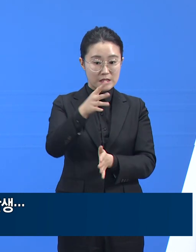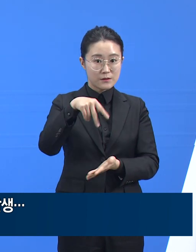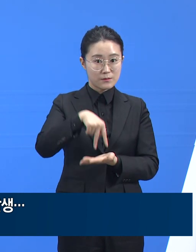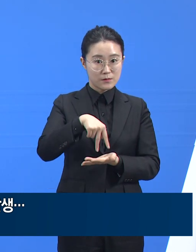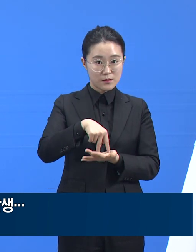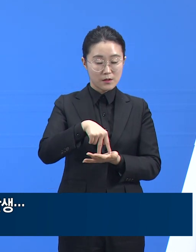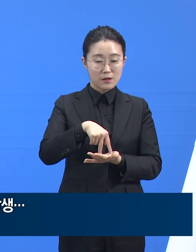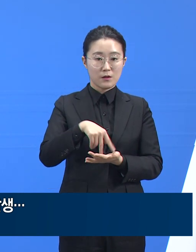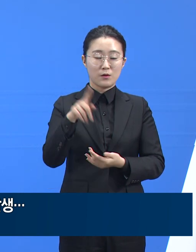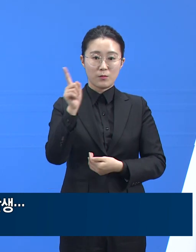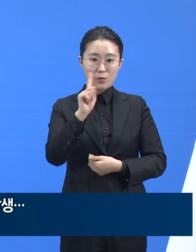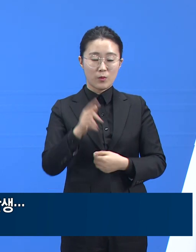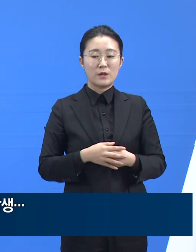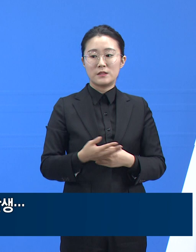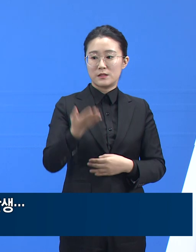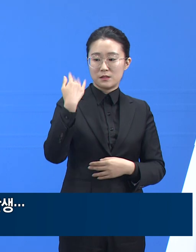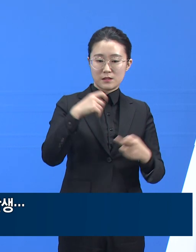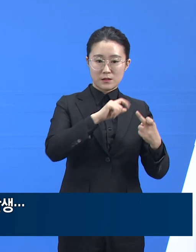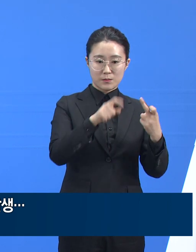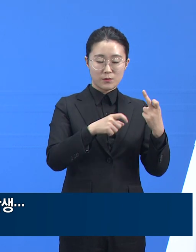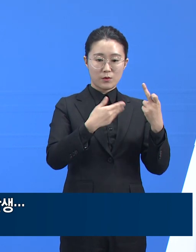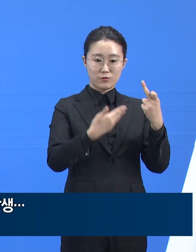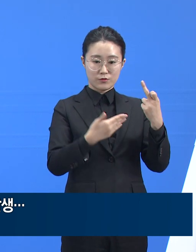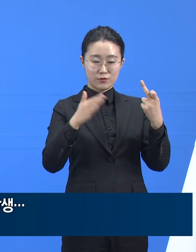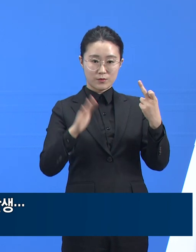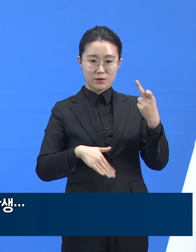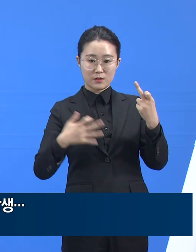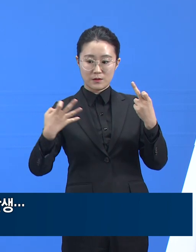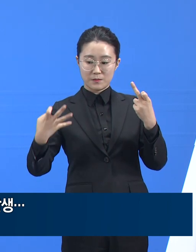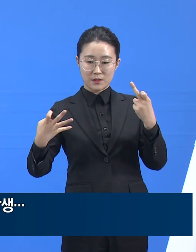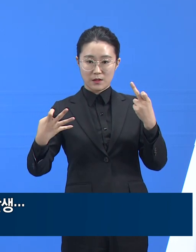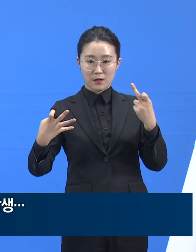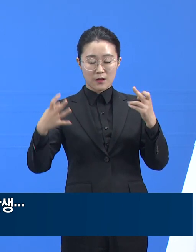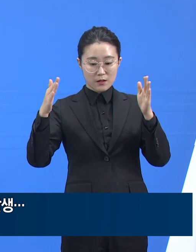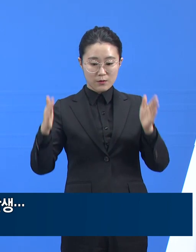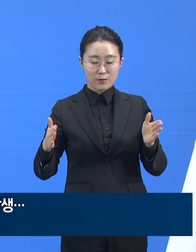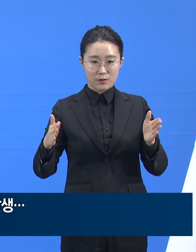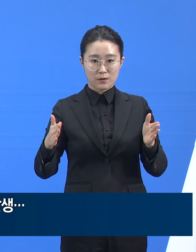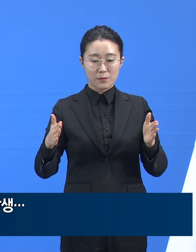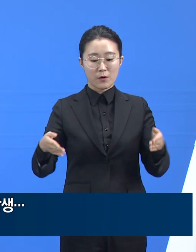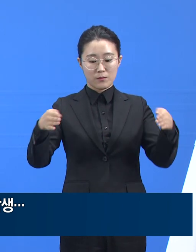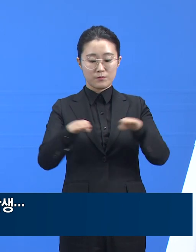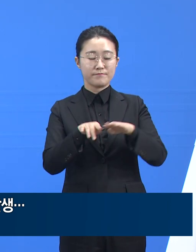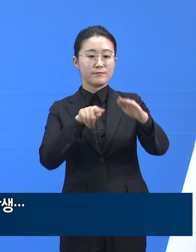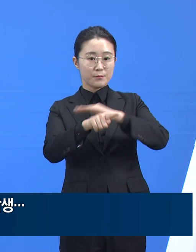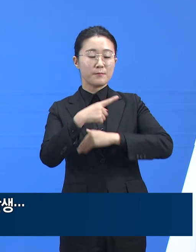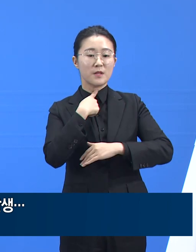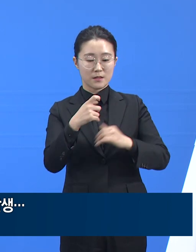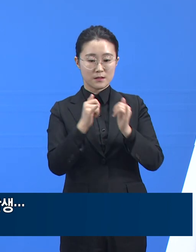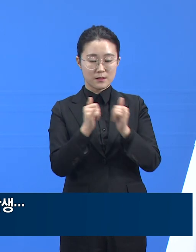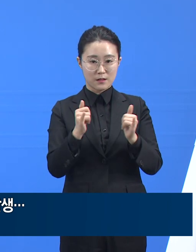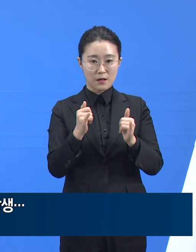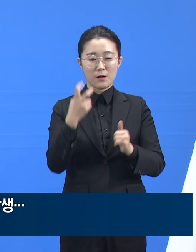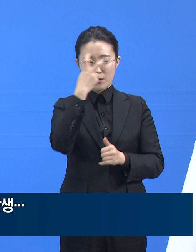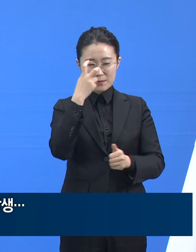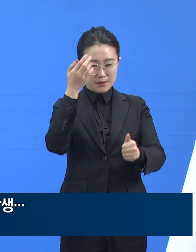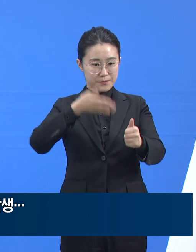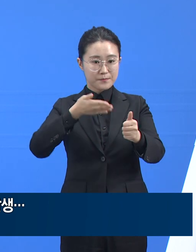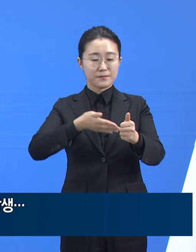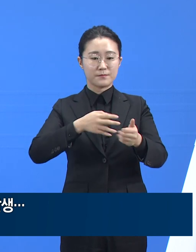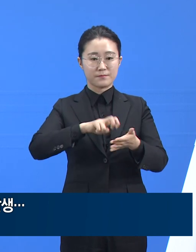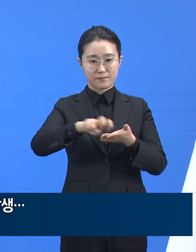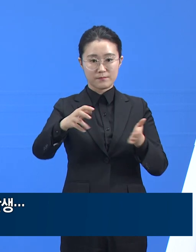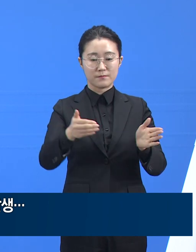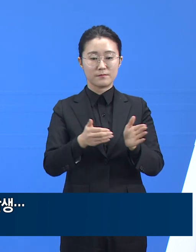14일까지 해당 건물을 방문하고 증상이 있을 경우에는 남양주 풍영보건소에 연락하여 검사를 받을 것을 당부하였습니다.